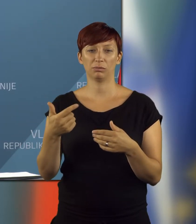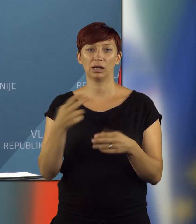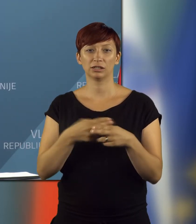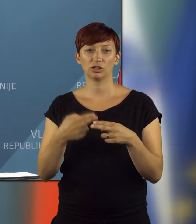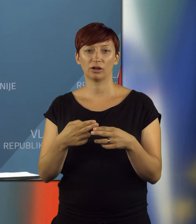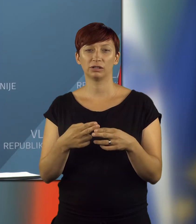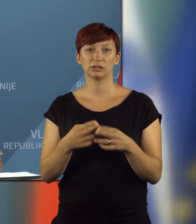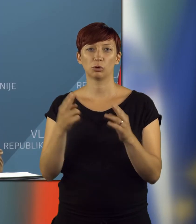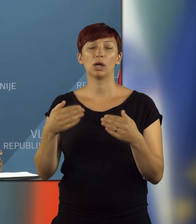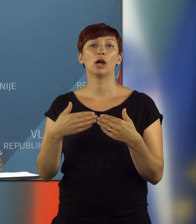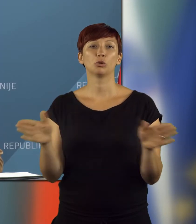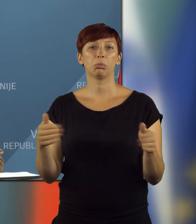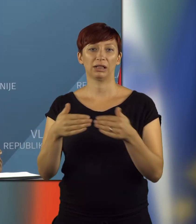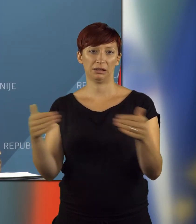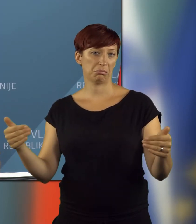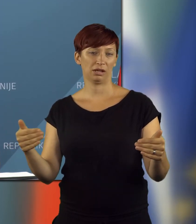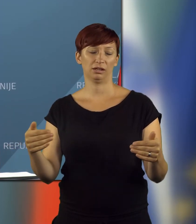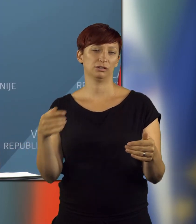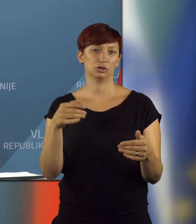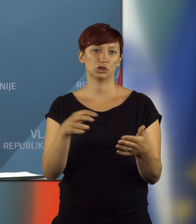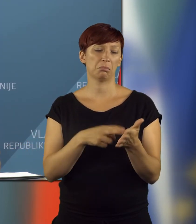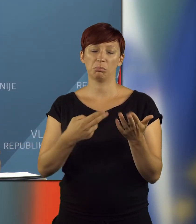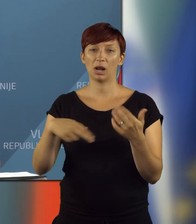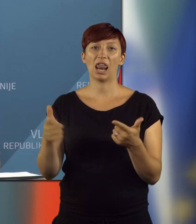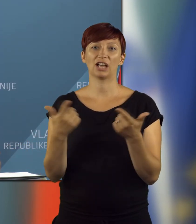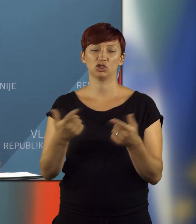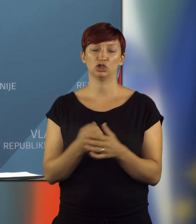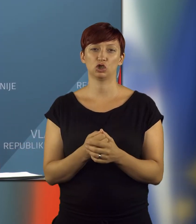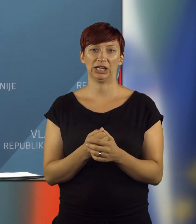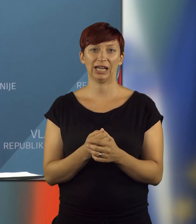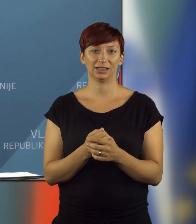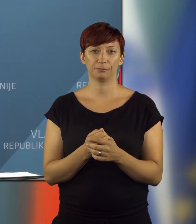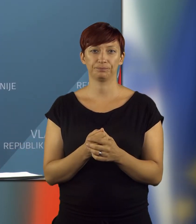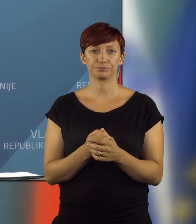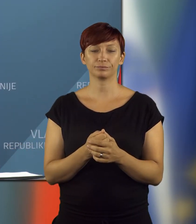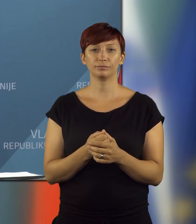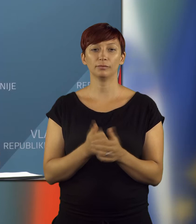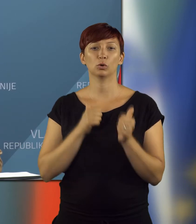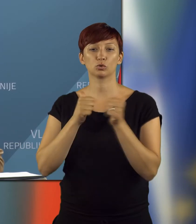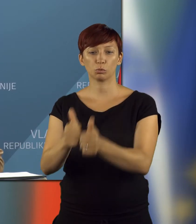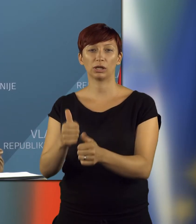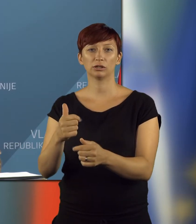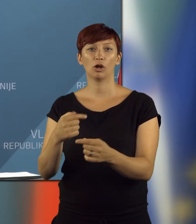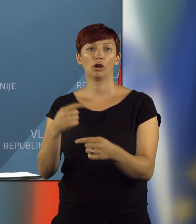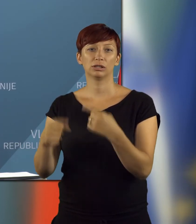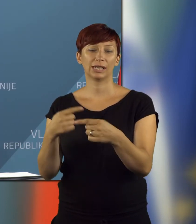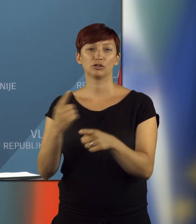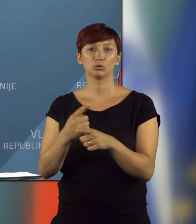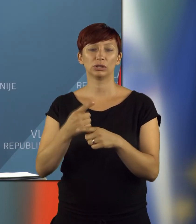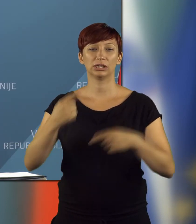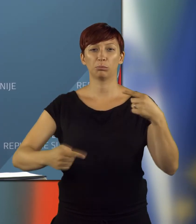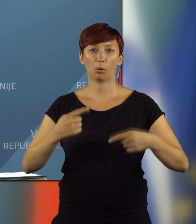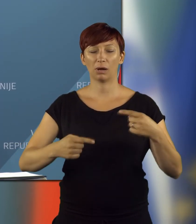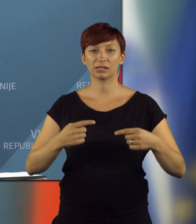državama, za vzpostavitvijo šengna pa bo še bistveno lažje. V sporedno s tem tečejo